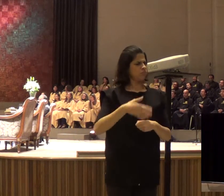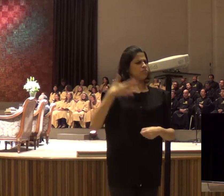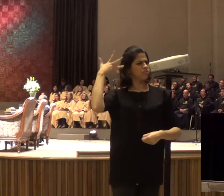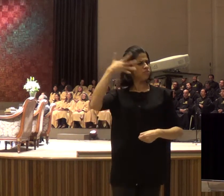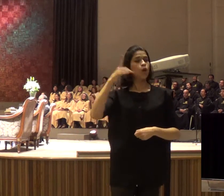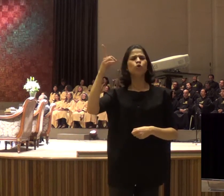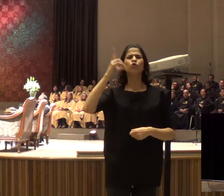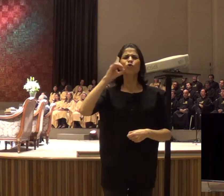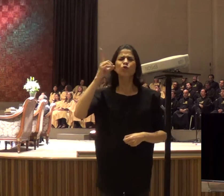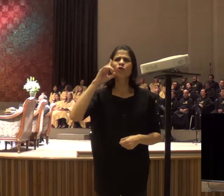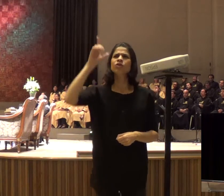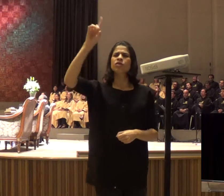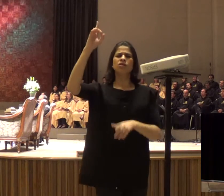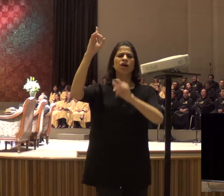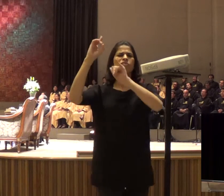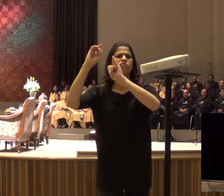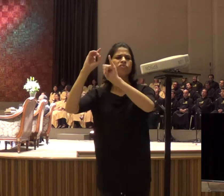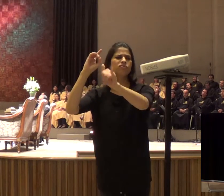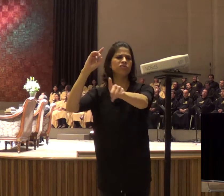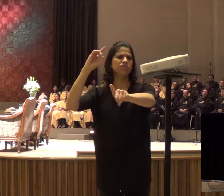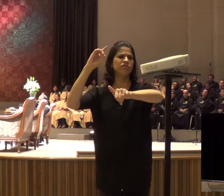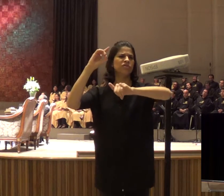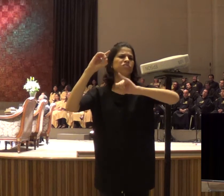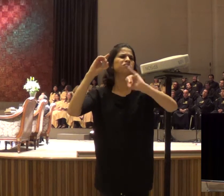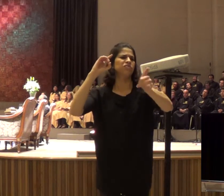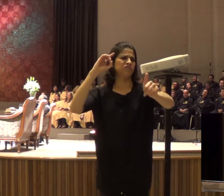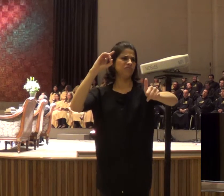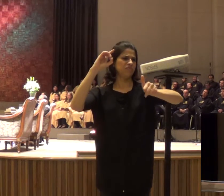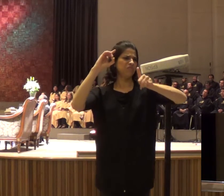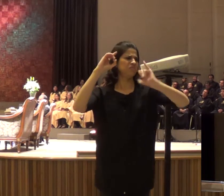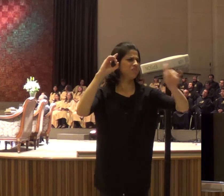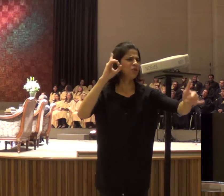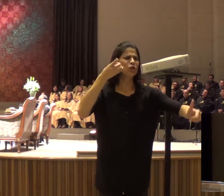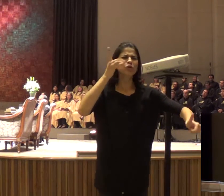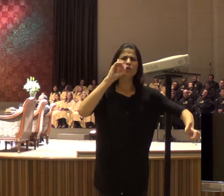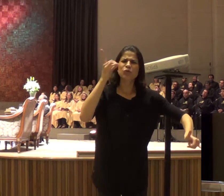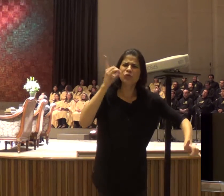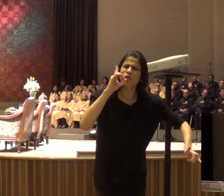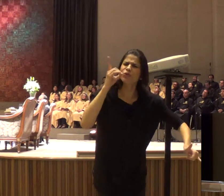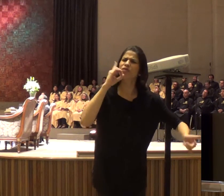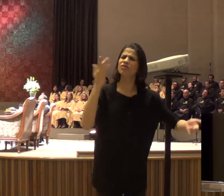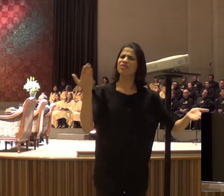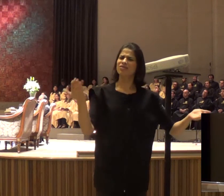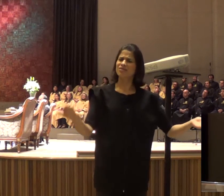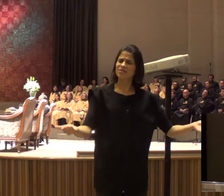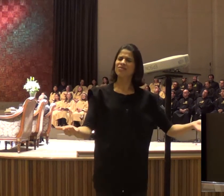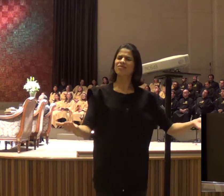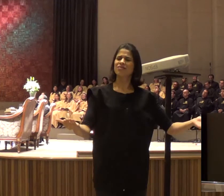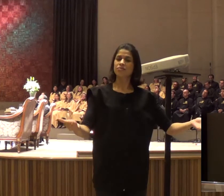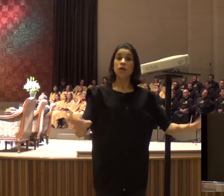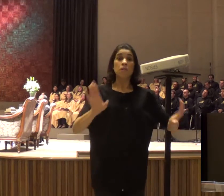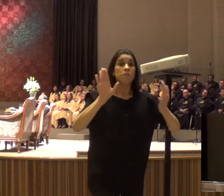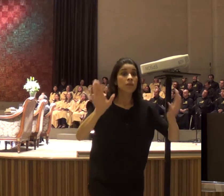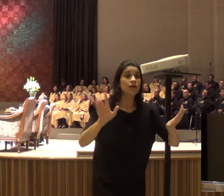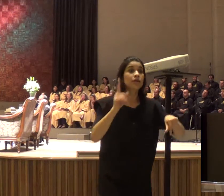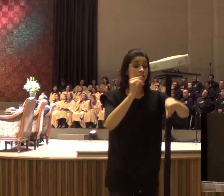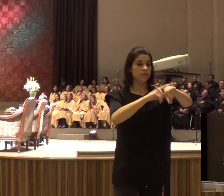mostra, Ele fala com o Seu Espírito no nosso coração, mas há momentos especiais,